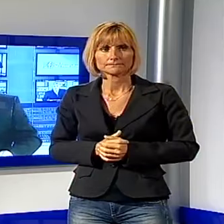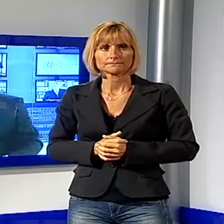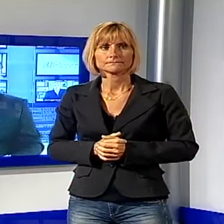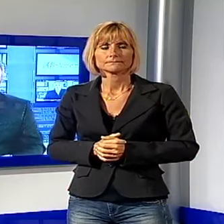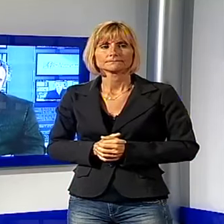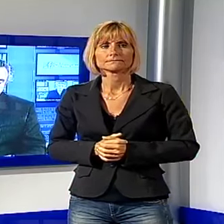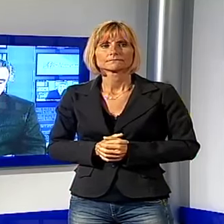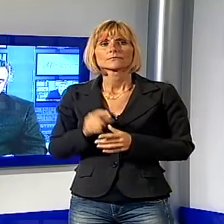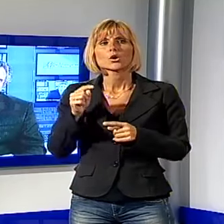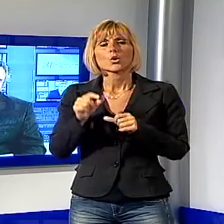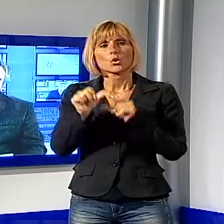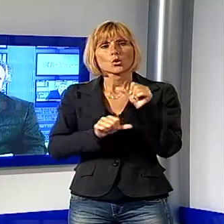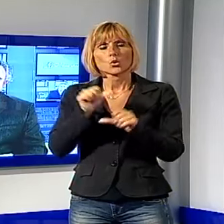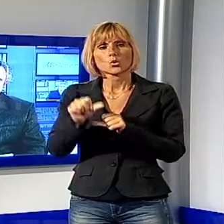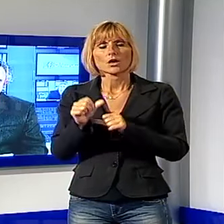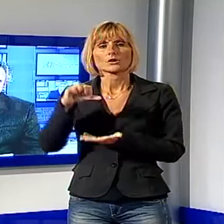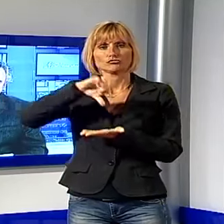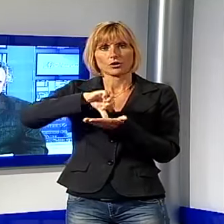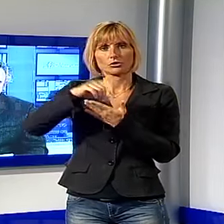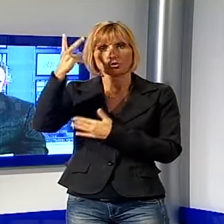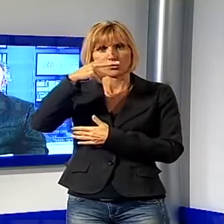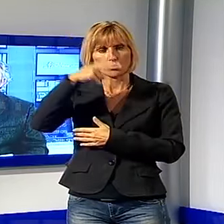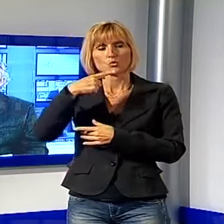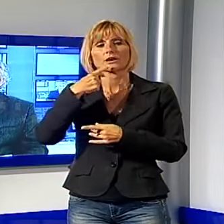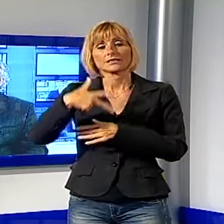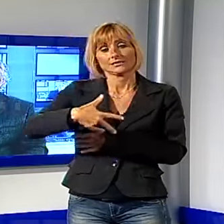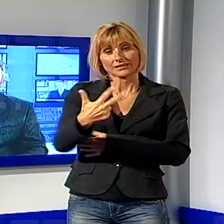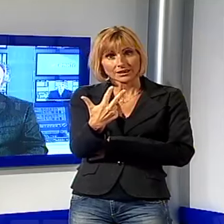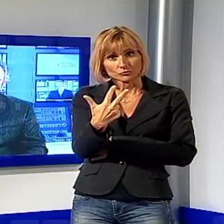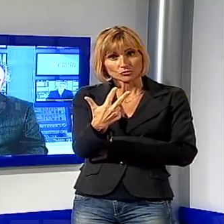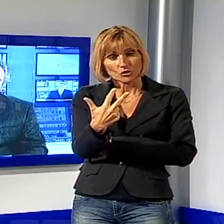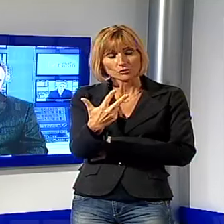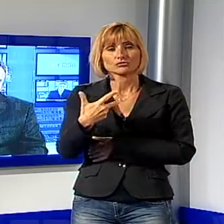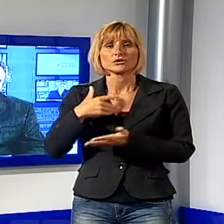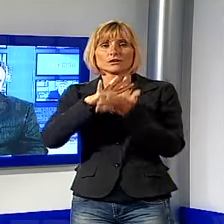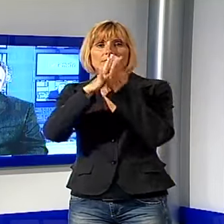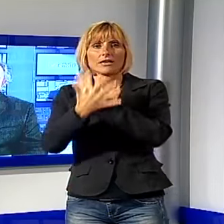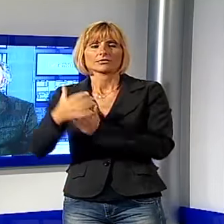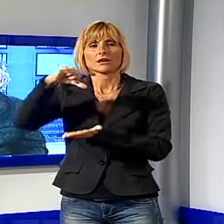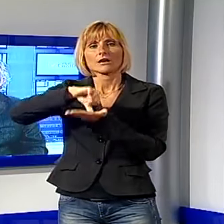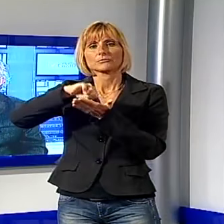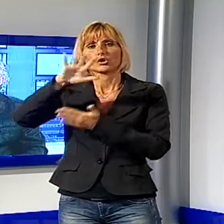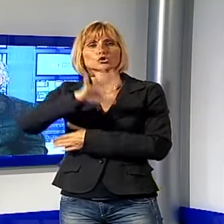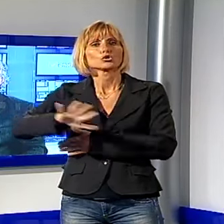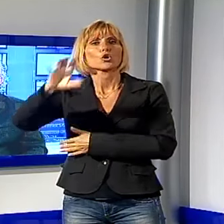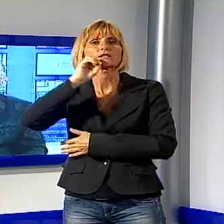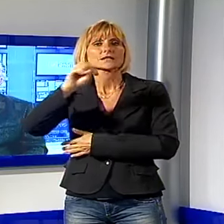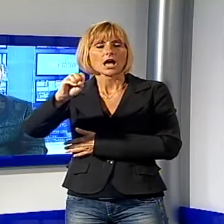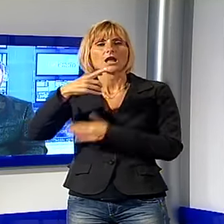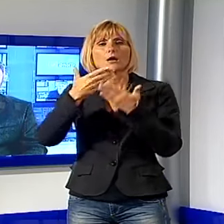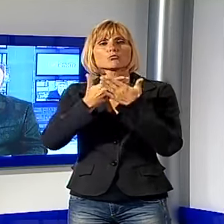Ed ora ci spostiamo nel capoluogo a Lucca, che per tre giorni sarà la capitale toscana della pubblica